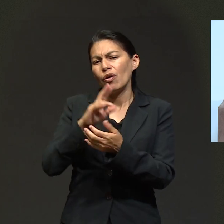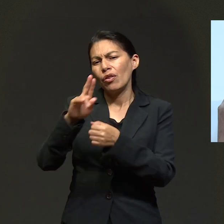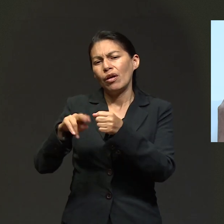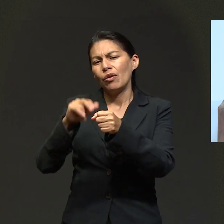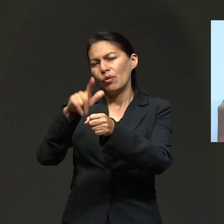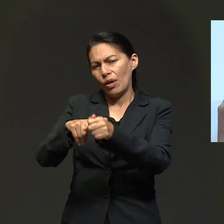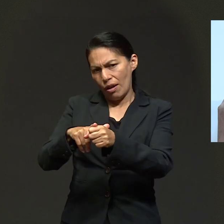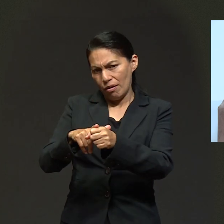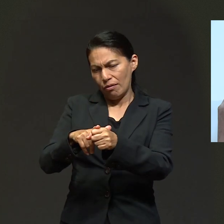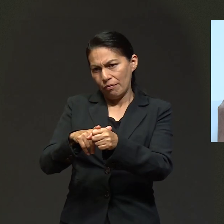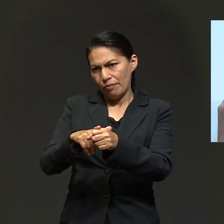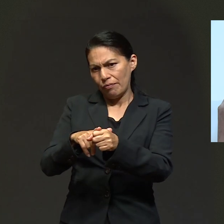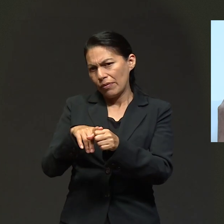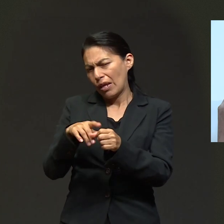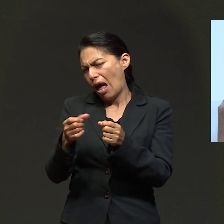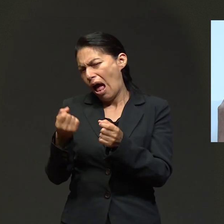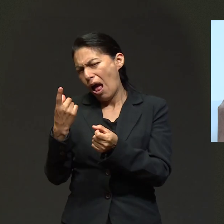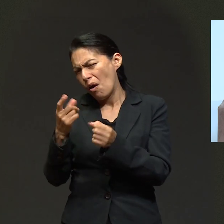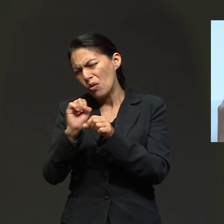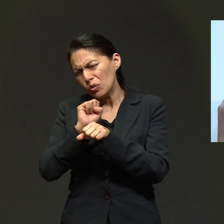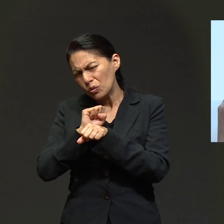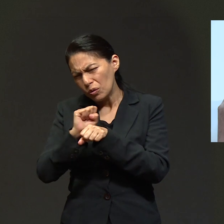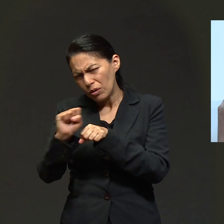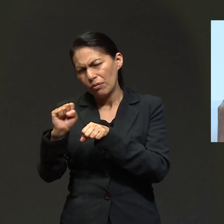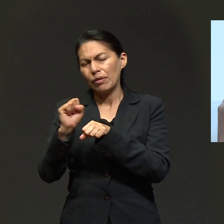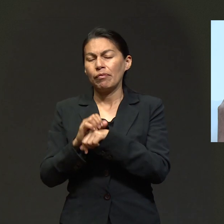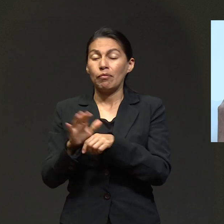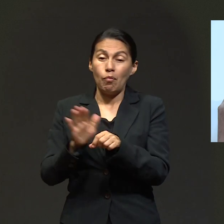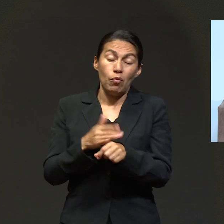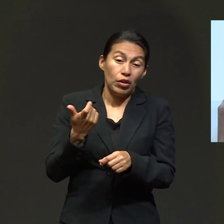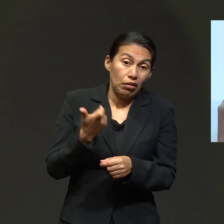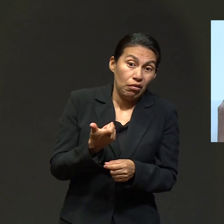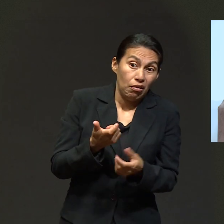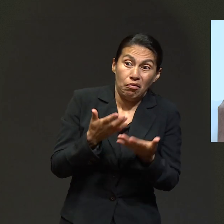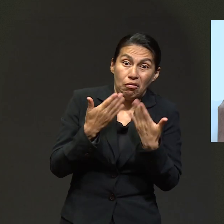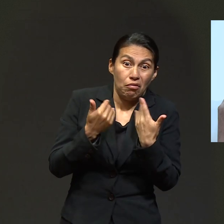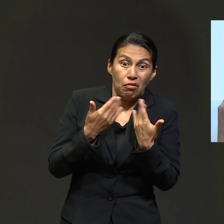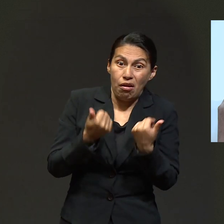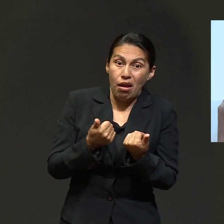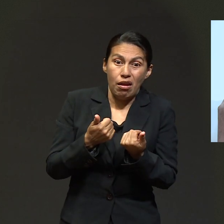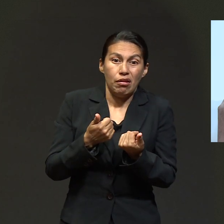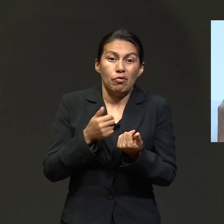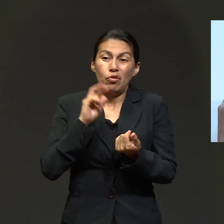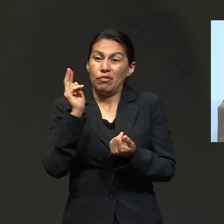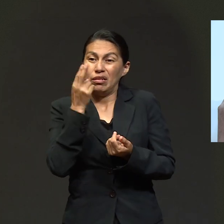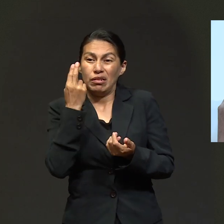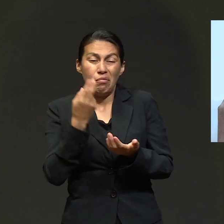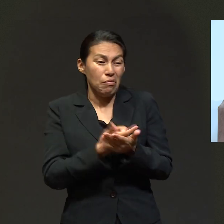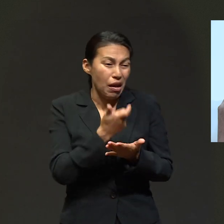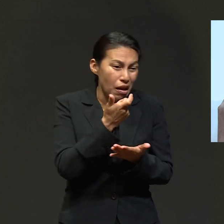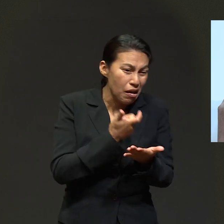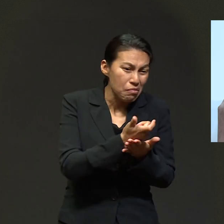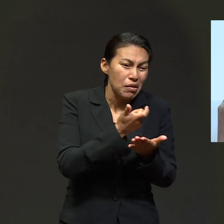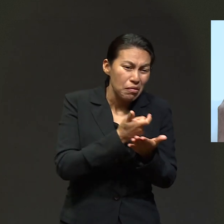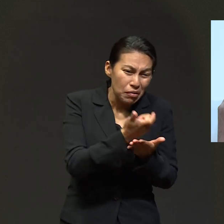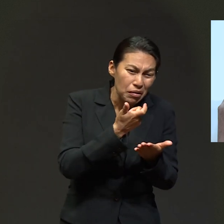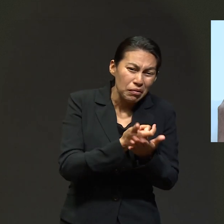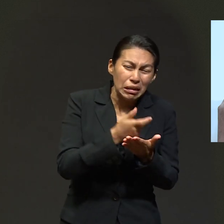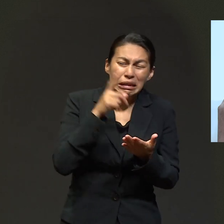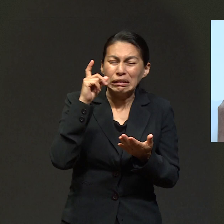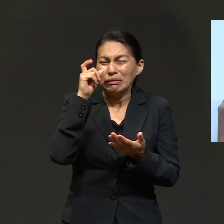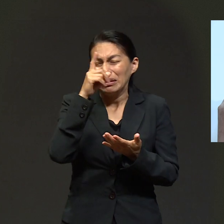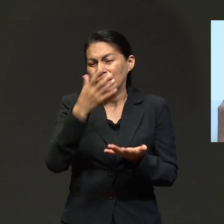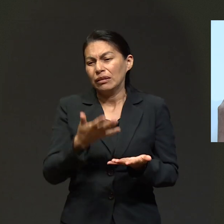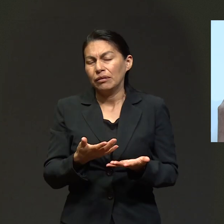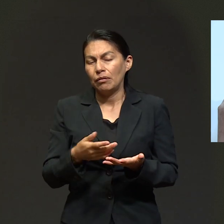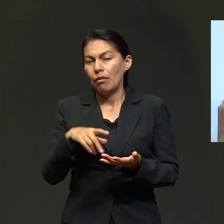tomé uno de manera natural, la medicina alternativa. Pero fue algo leve porque precisamente por lo económico de que uno está pagando